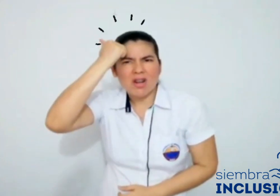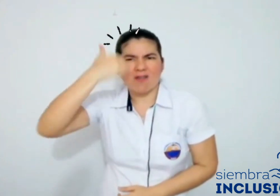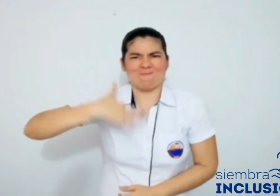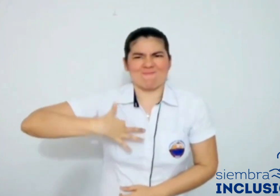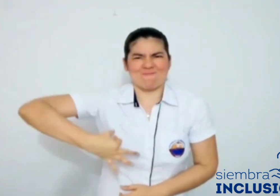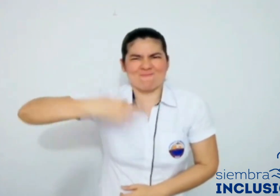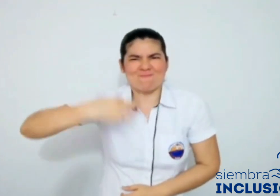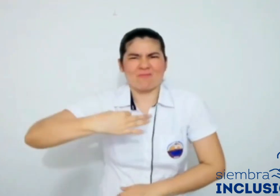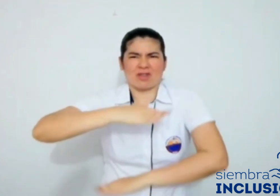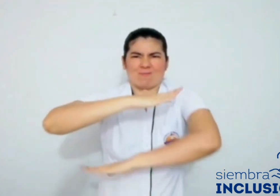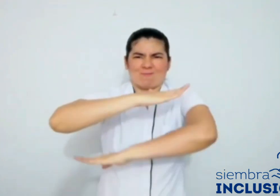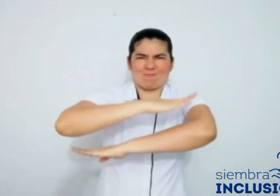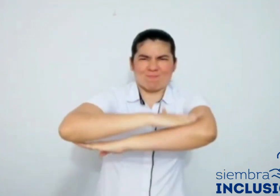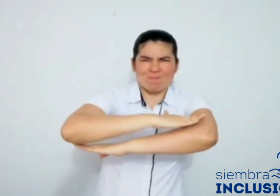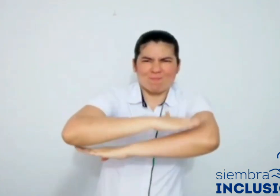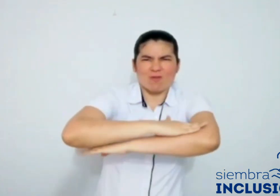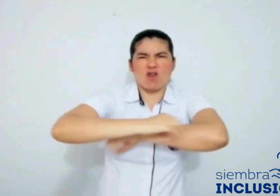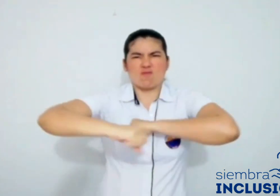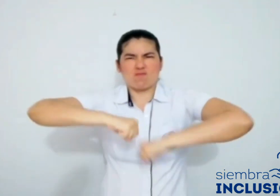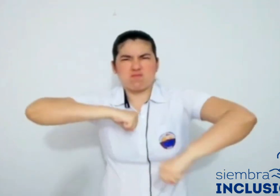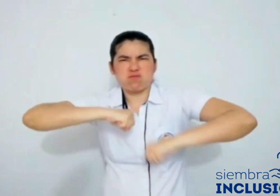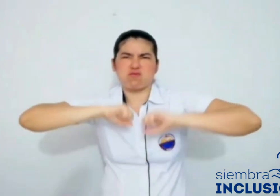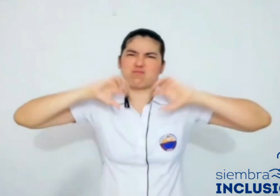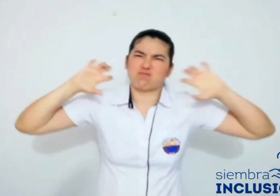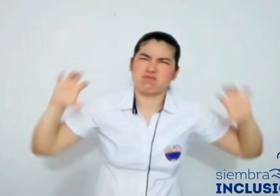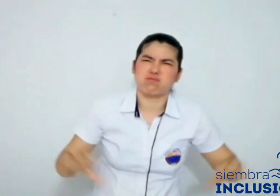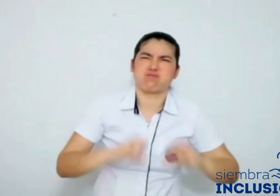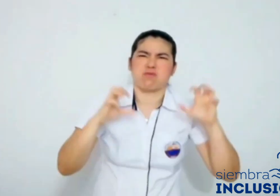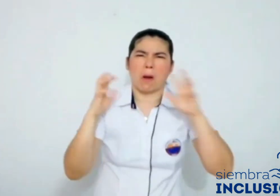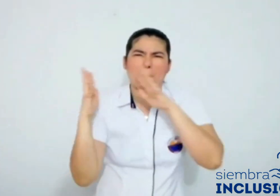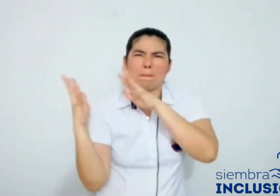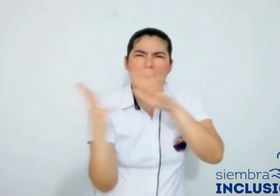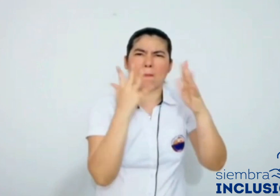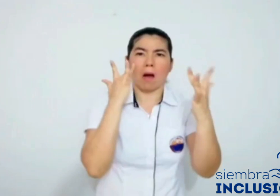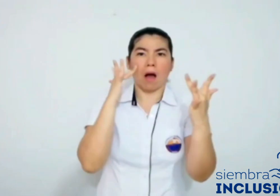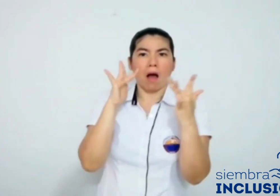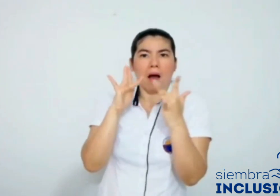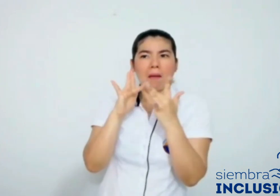sobre las buenas prácticas inclusivas de nuestros docentes.